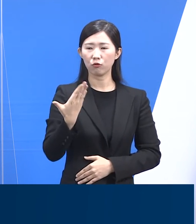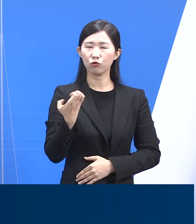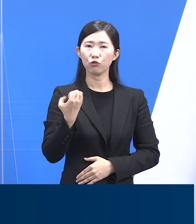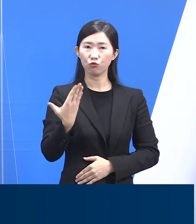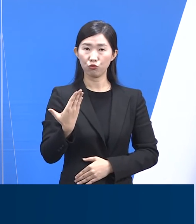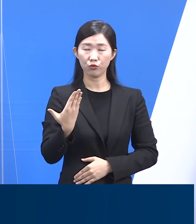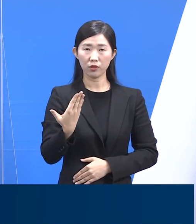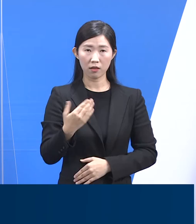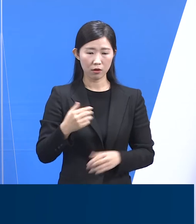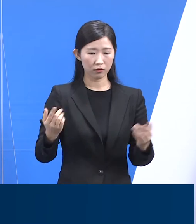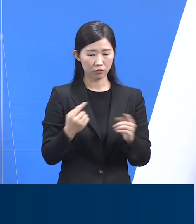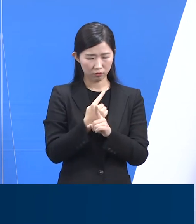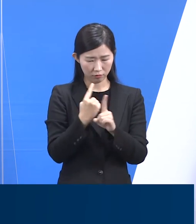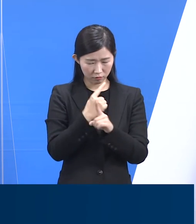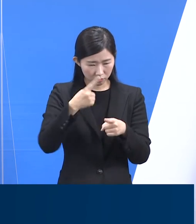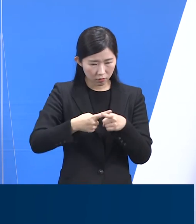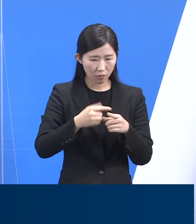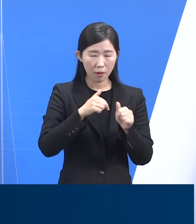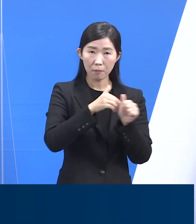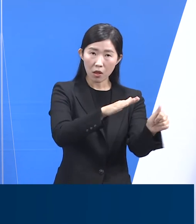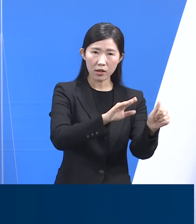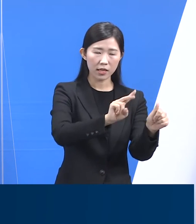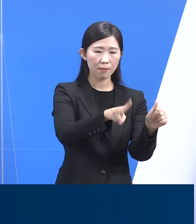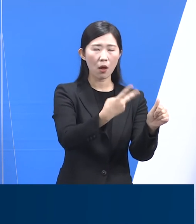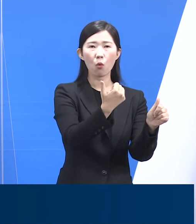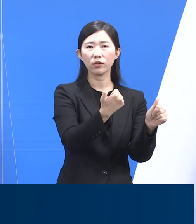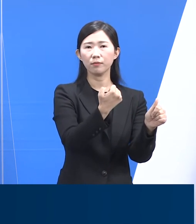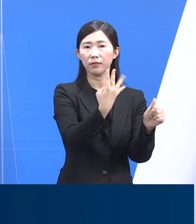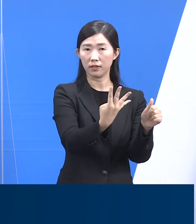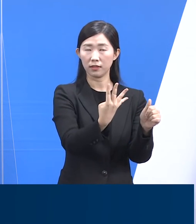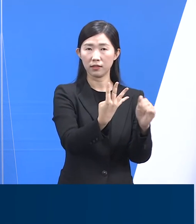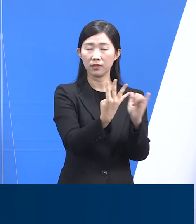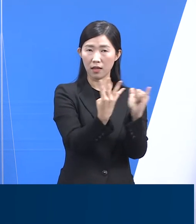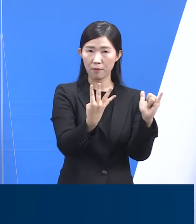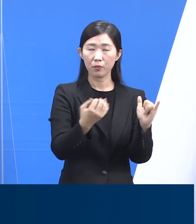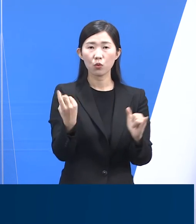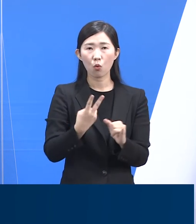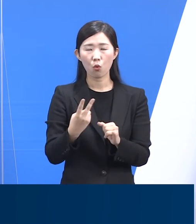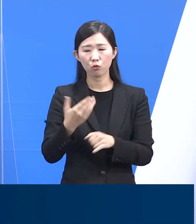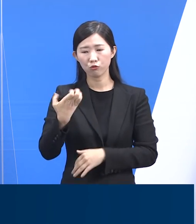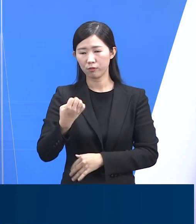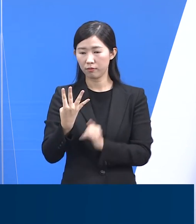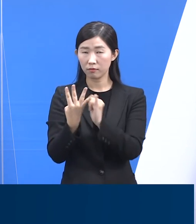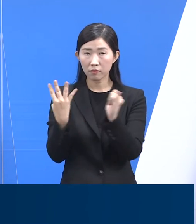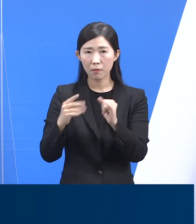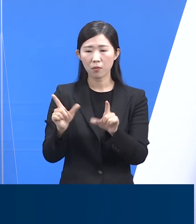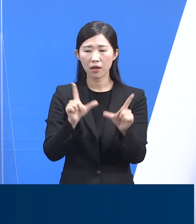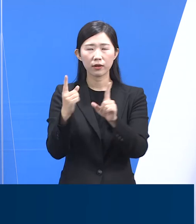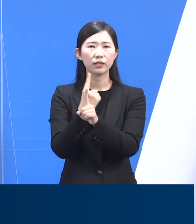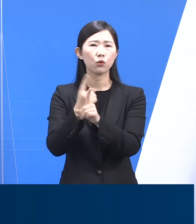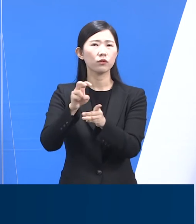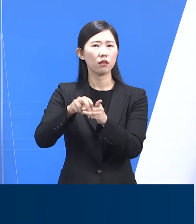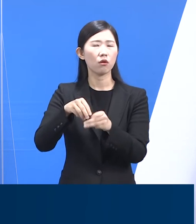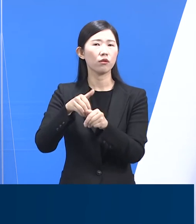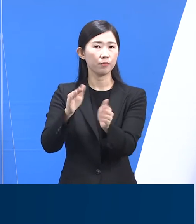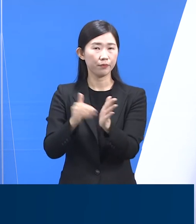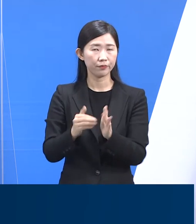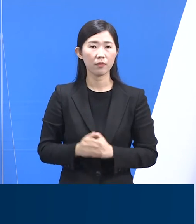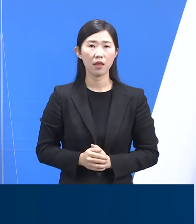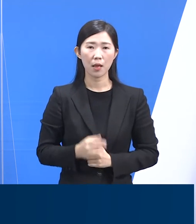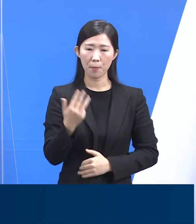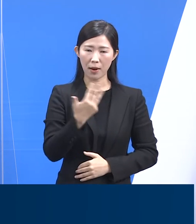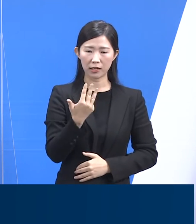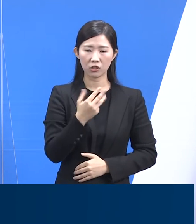254명이며 98명은 생활치료센터로 이송되었습니다. 8,021명은 격리